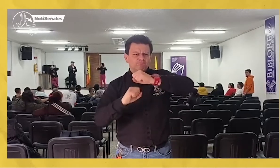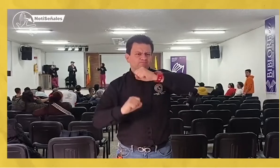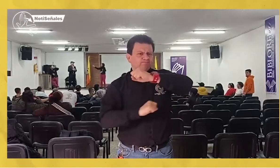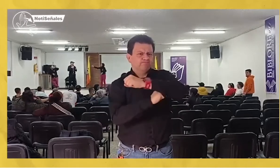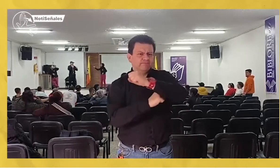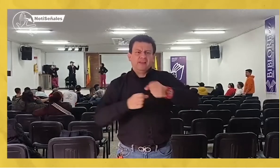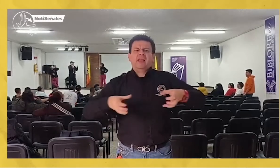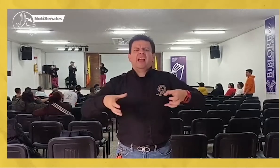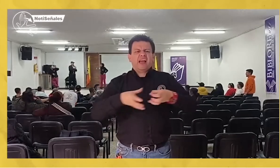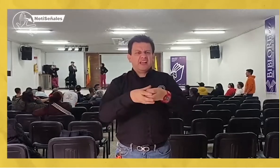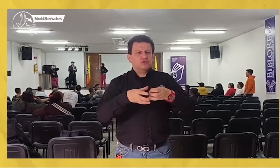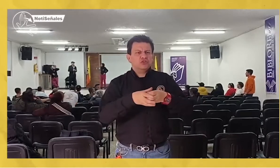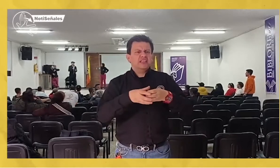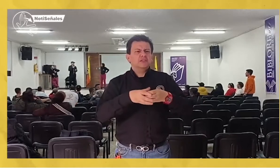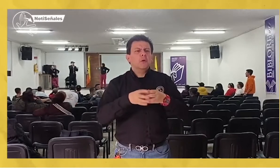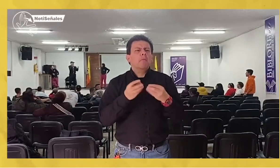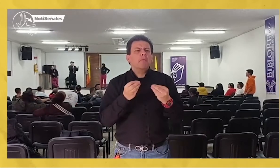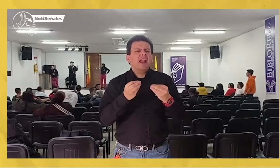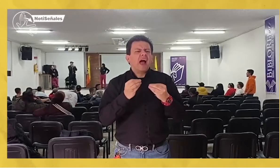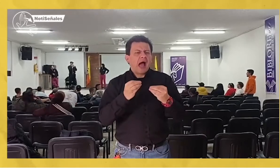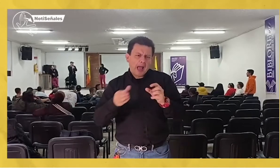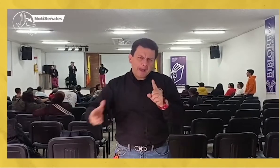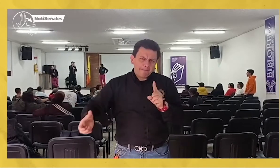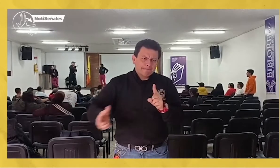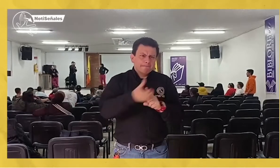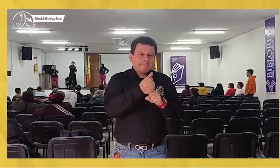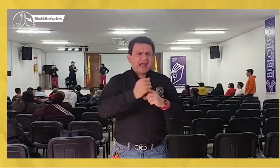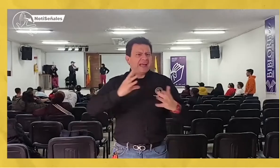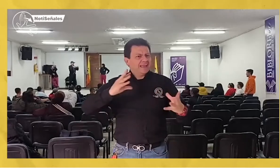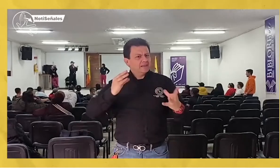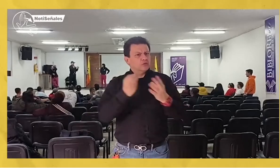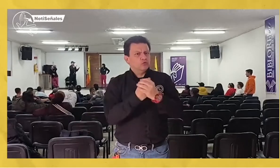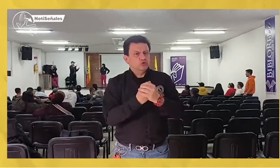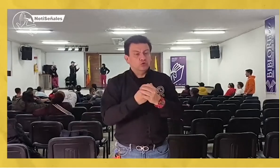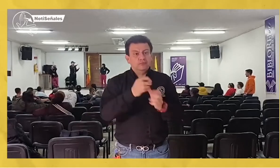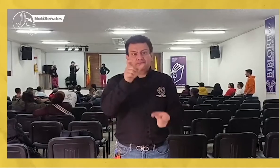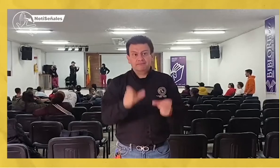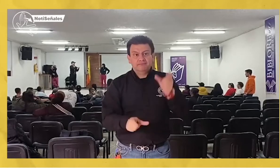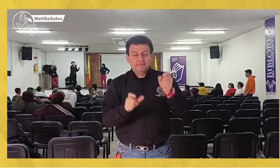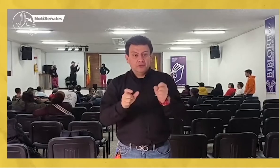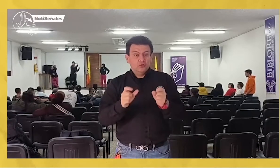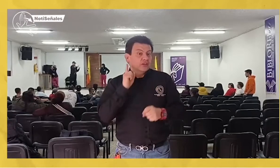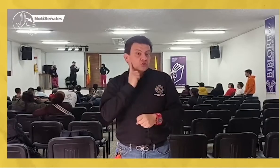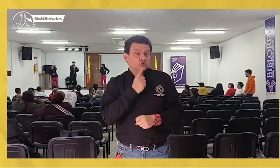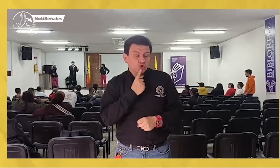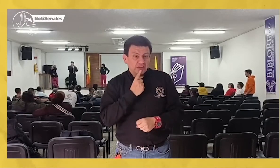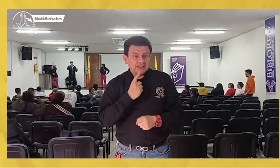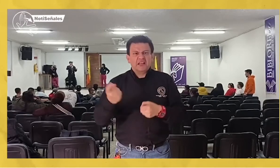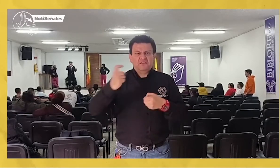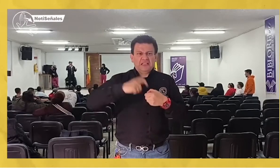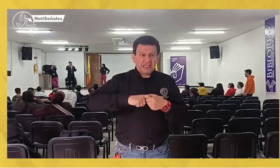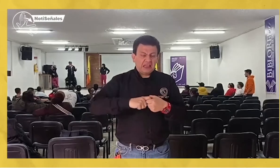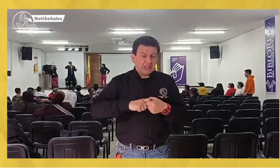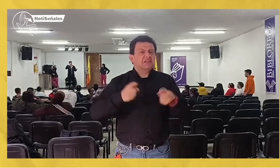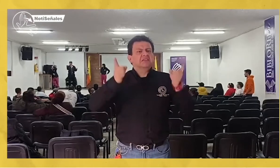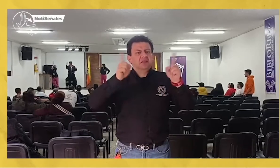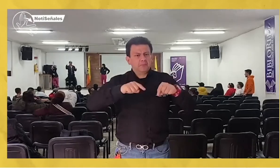el fortalecimiento del movimiento asociativo para lograr la inclusión de las personas sordas, afiliadas